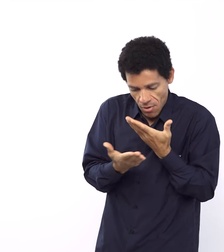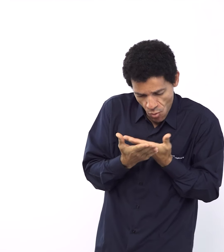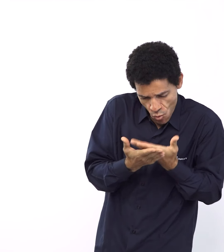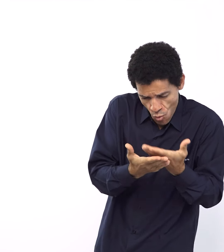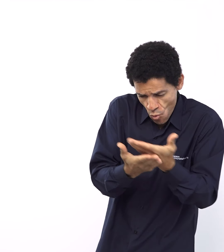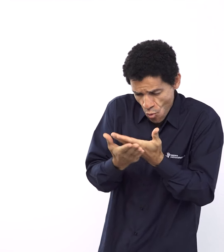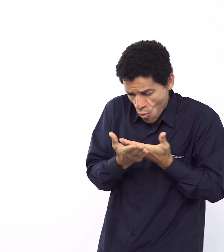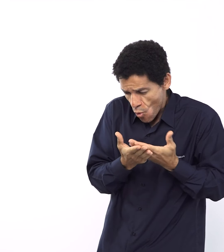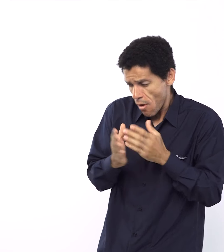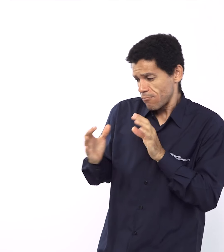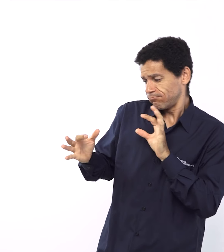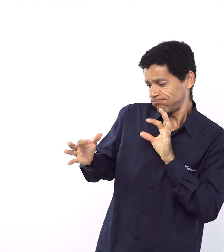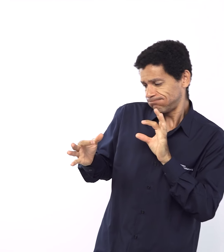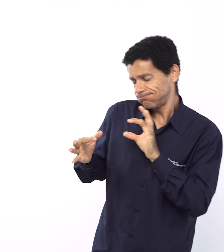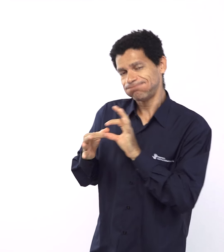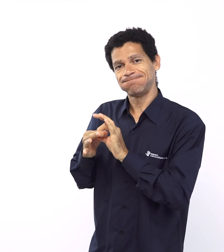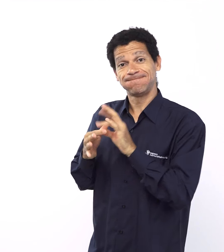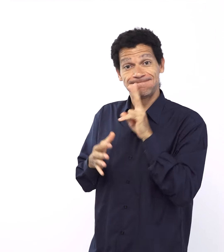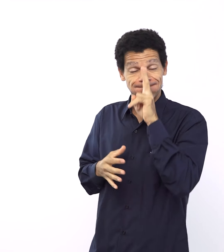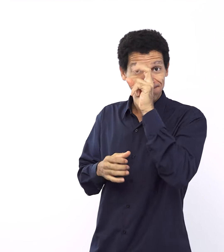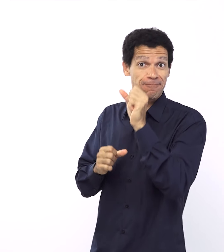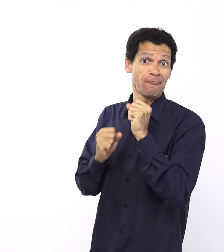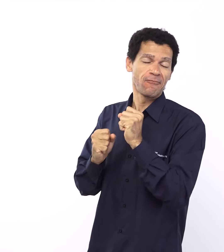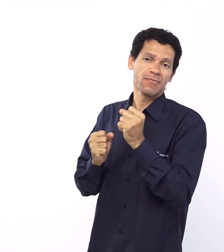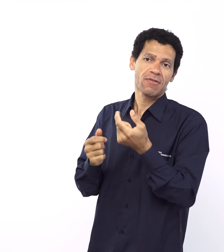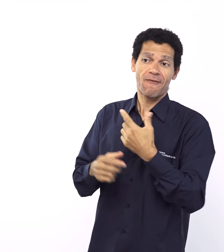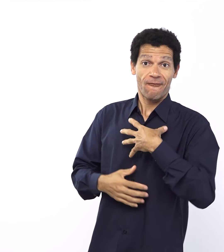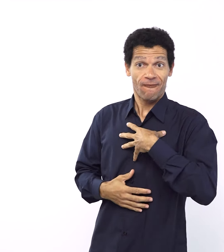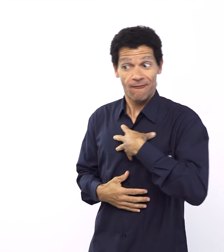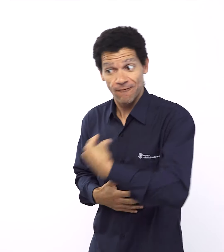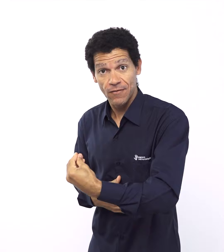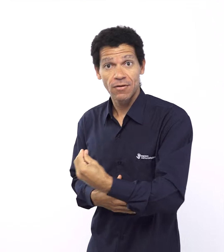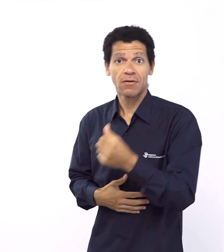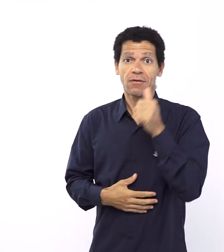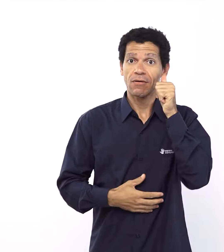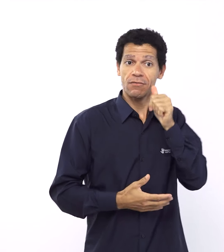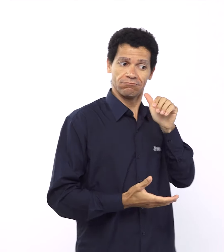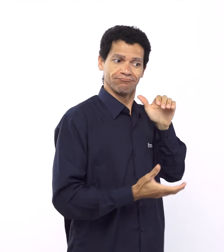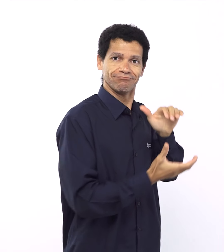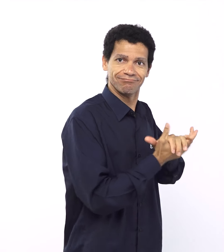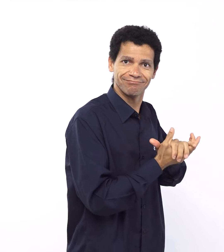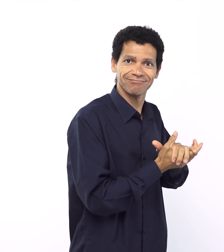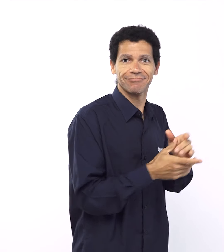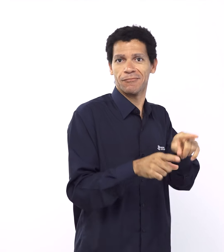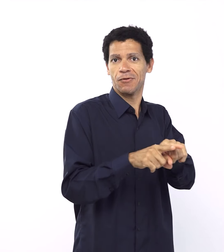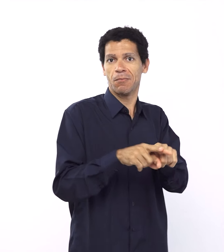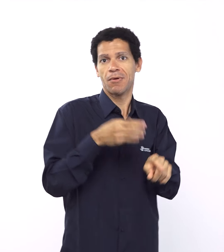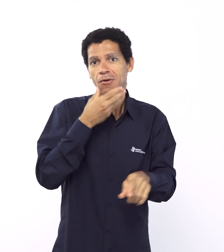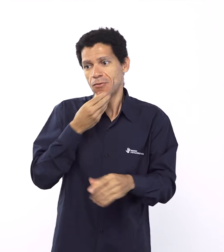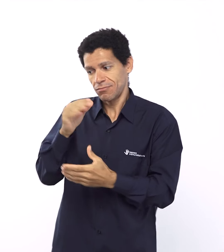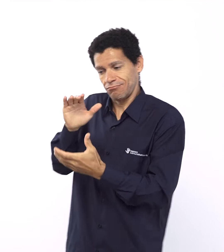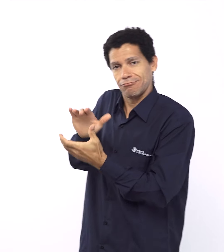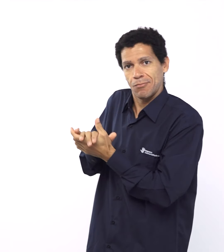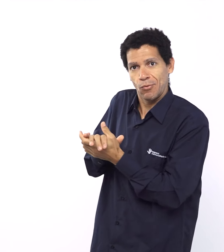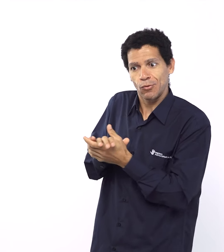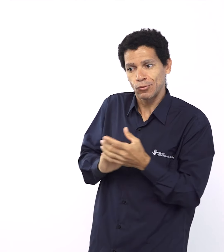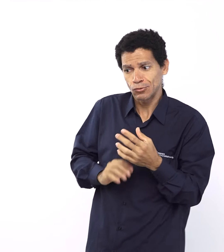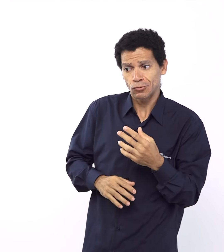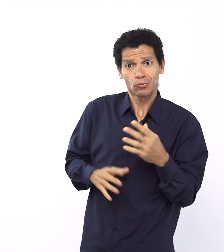família, estarmos em família. Os filhos, a esposa, o líder espiritual que é o esposo. Enfim, quero te convidar